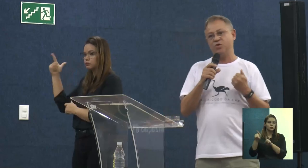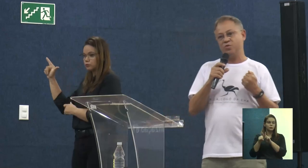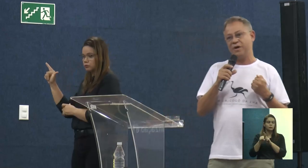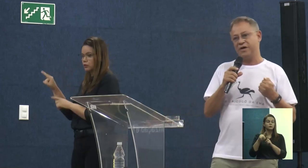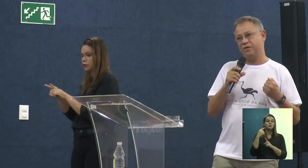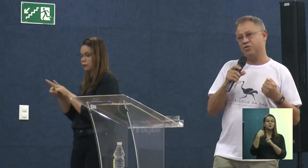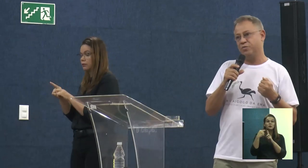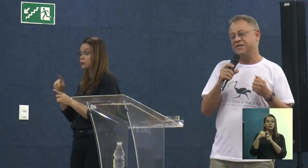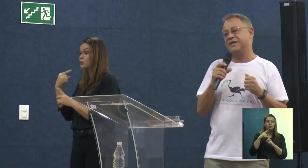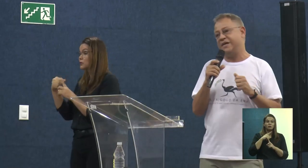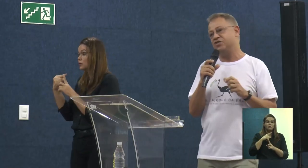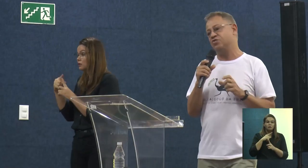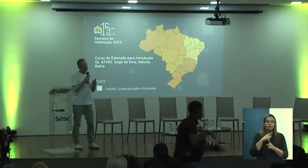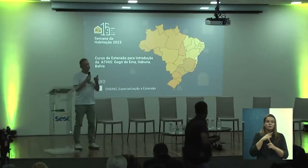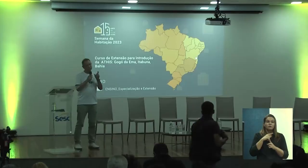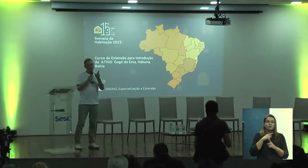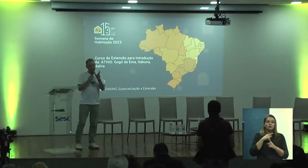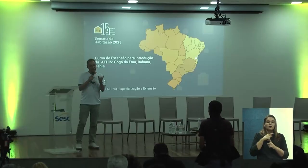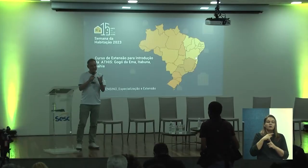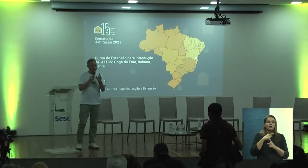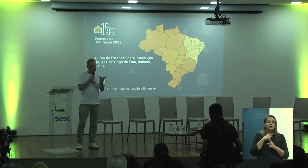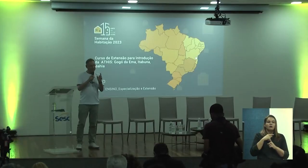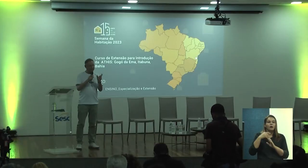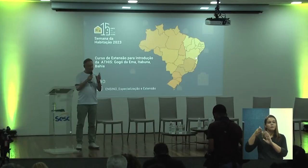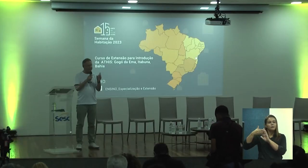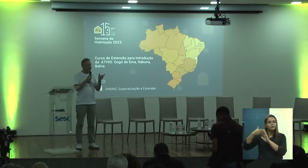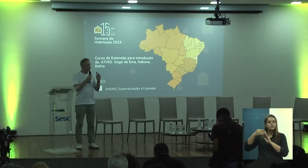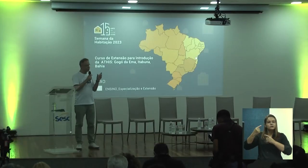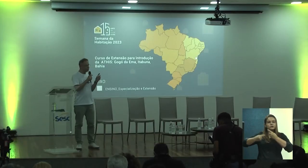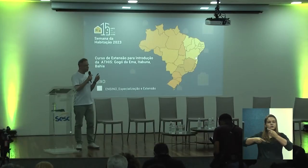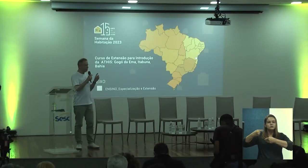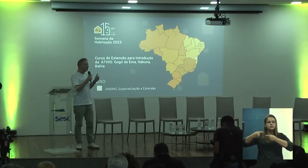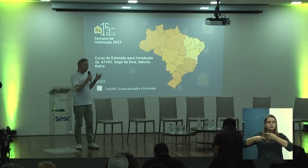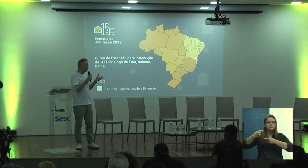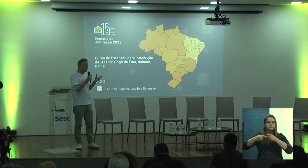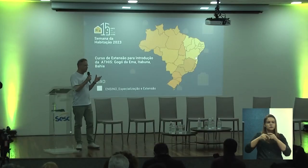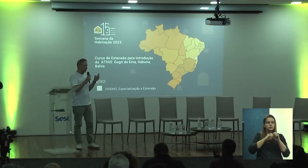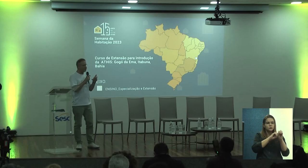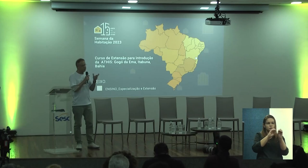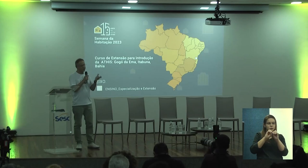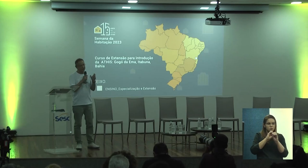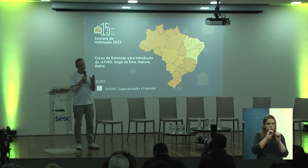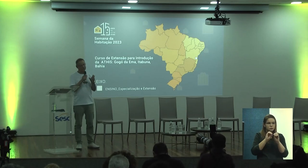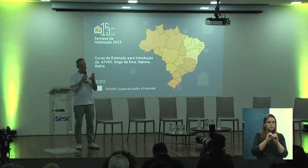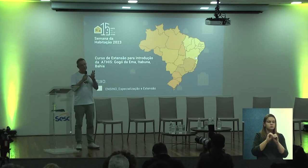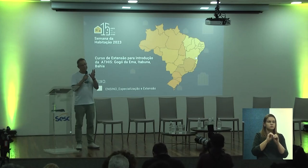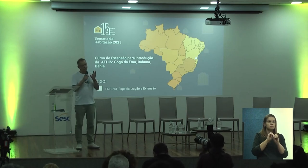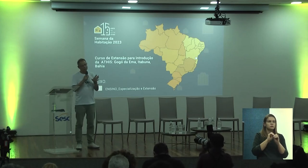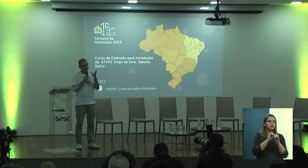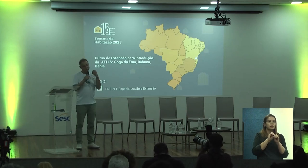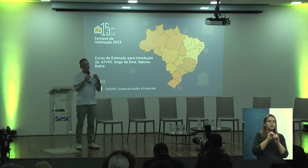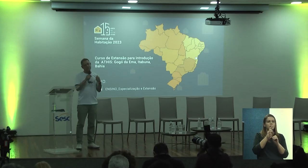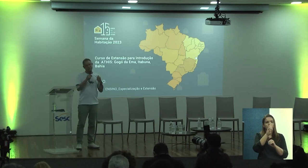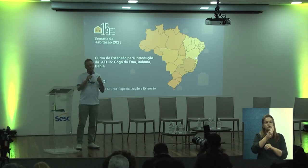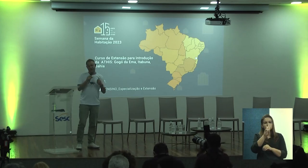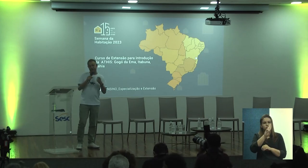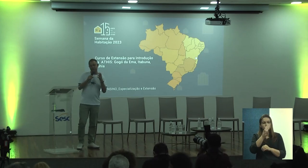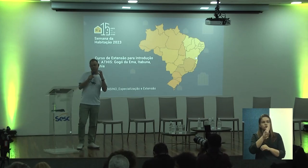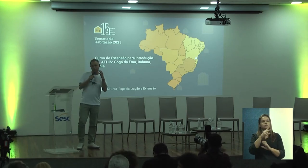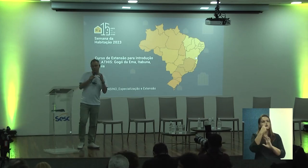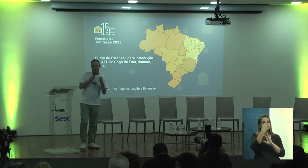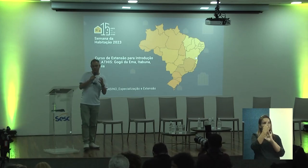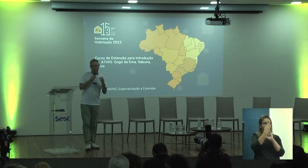recebeu uma incumbência que era discutir a questão do ensino, no caso, e a gente usou nesse